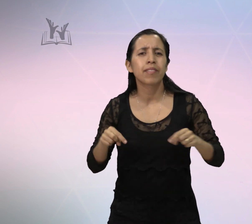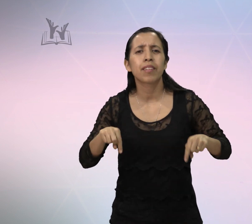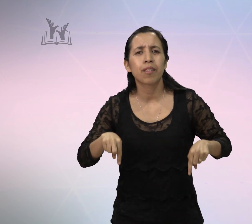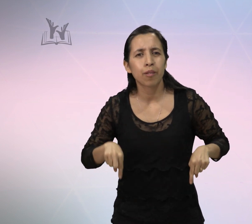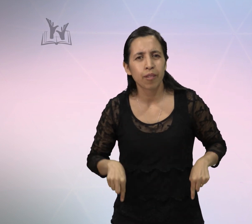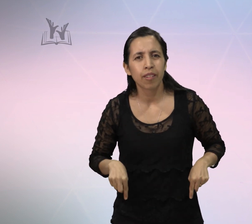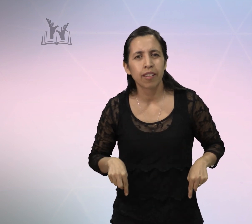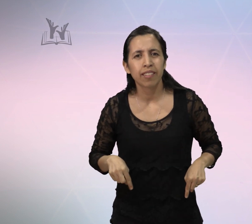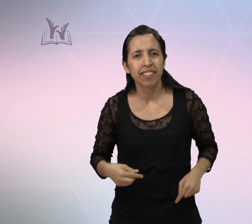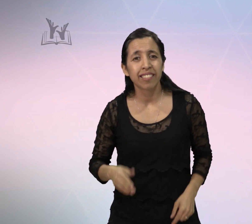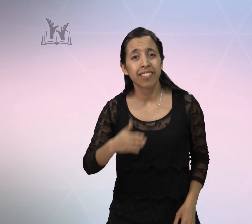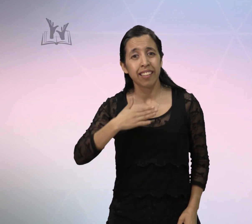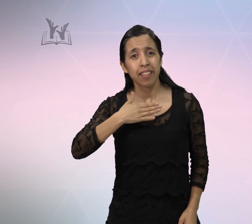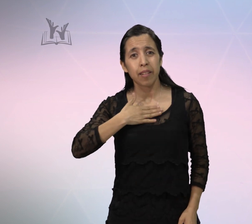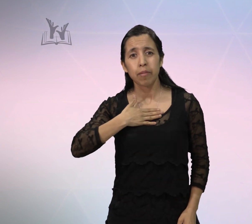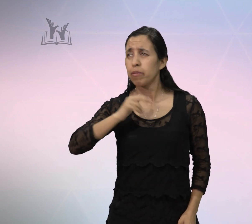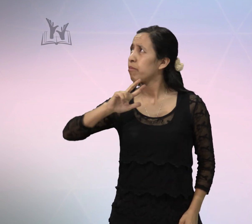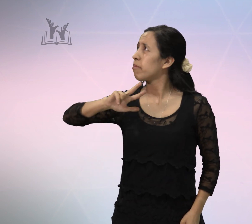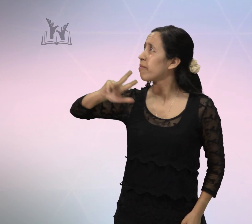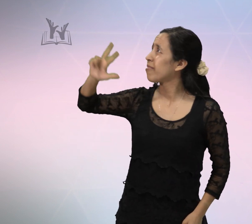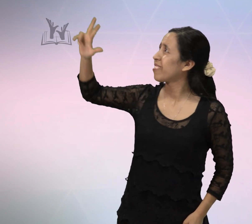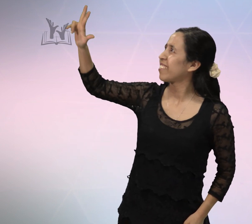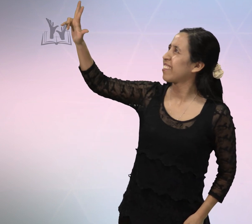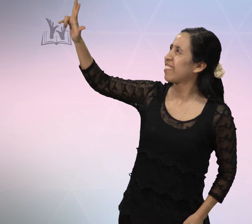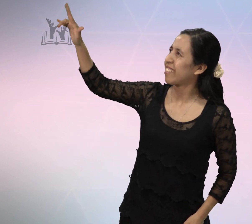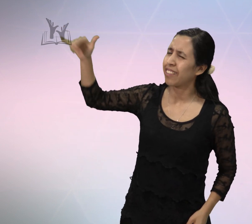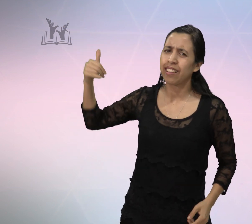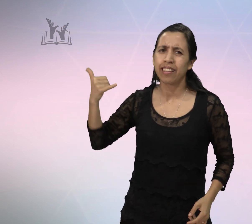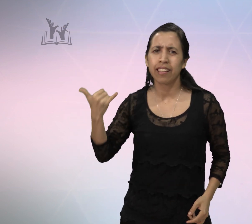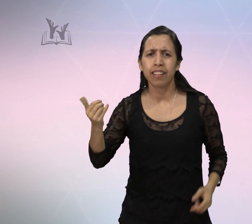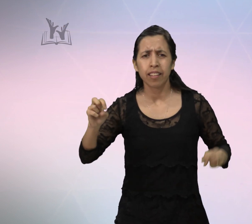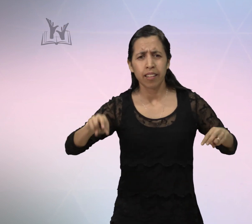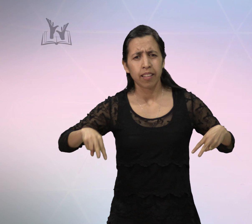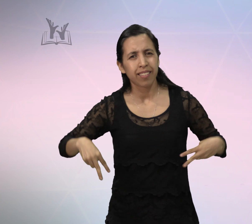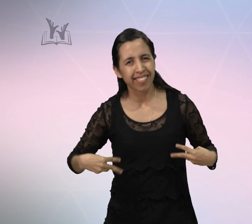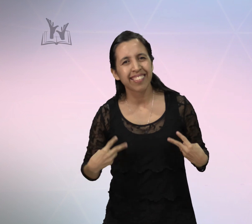Sé mi Señor y Salvador